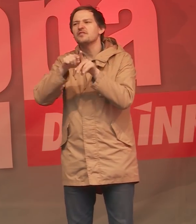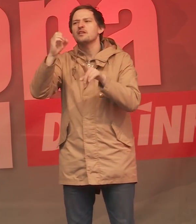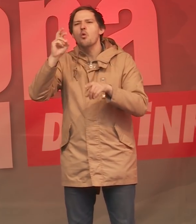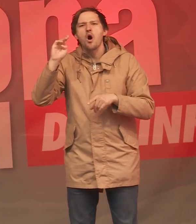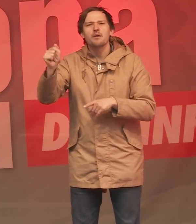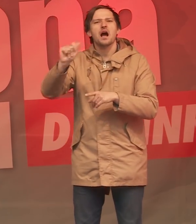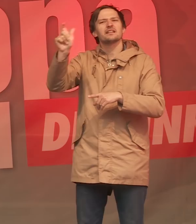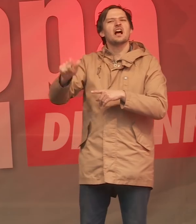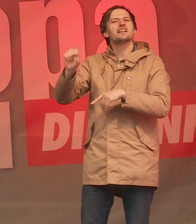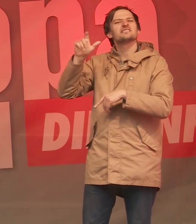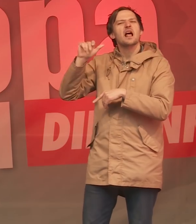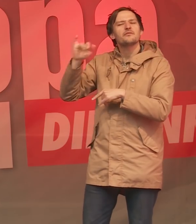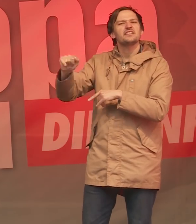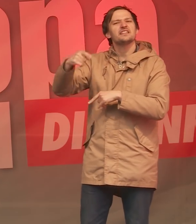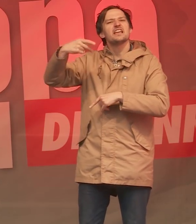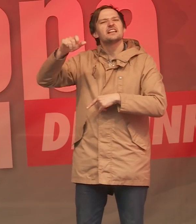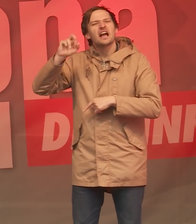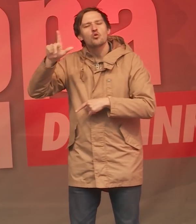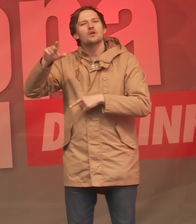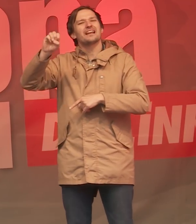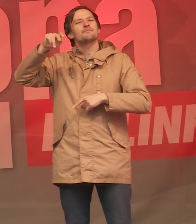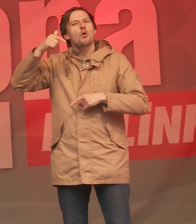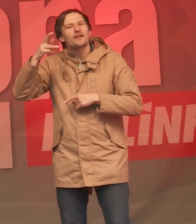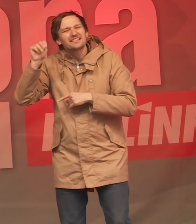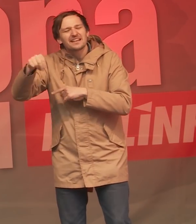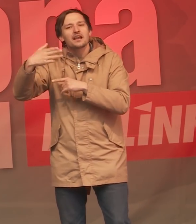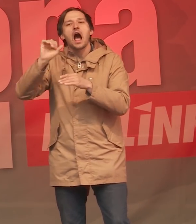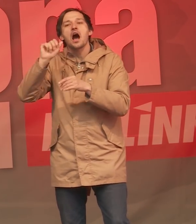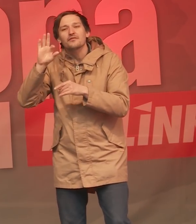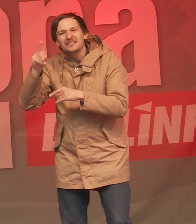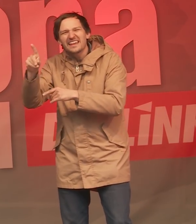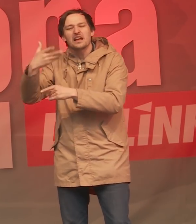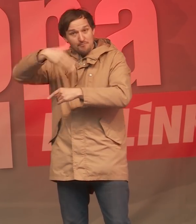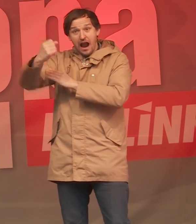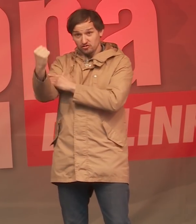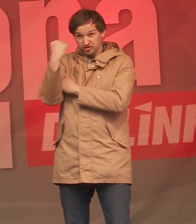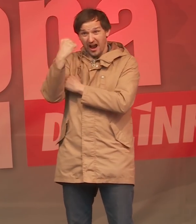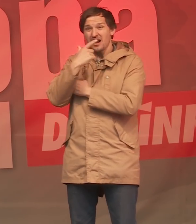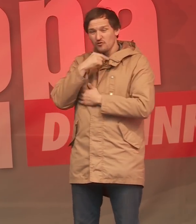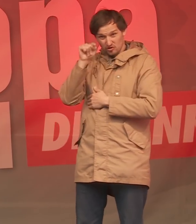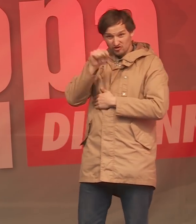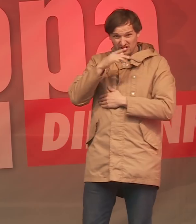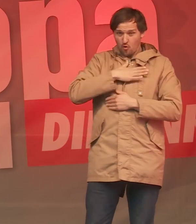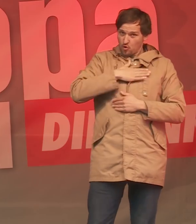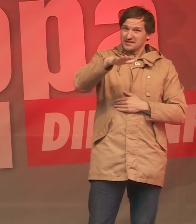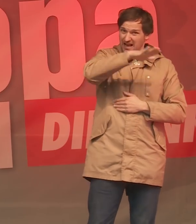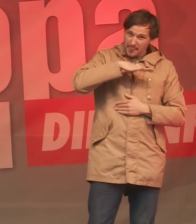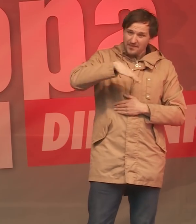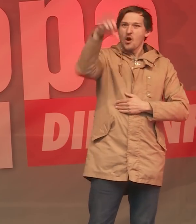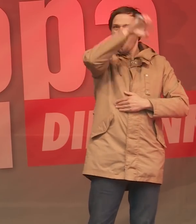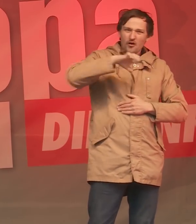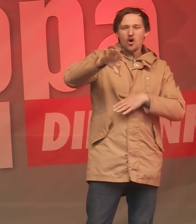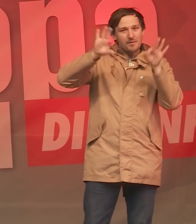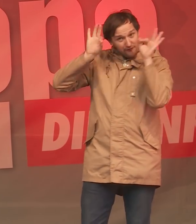Salvinis und die Gaulands und Meuthens werden stärker. Wollen Sie ernsthaft unser Land, unser Europa diesen Recht